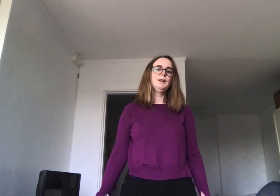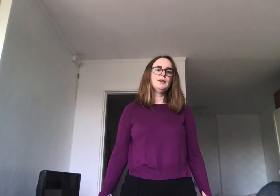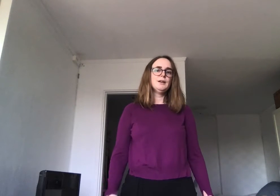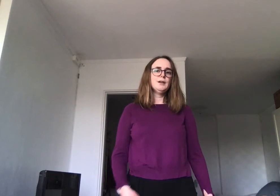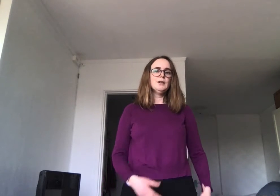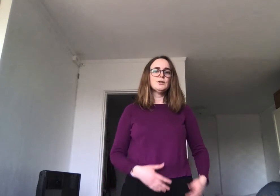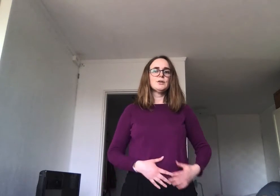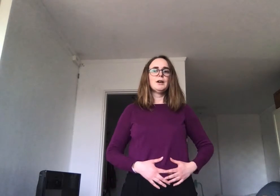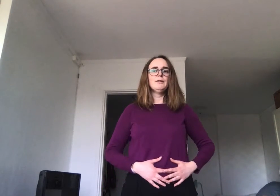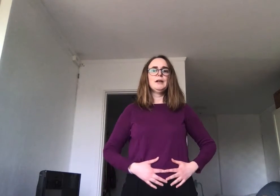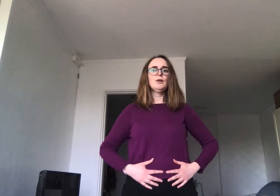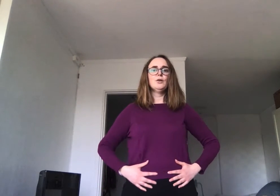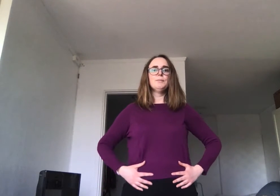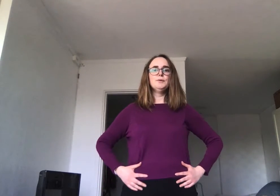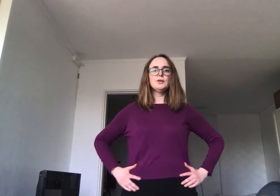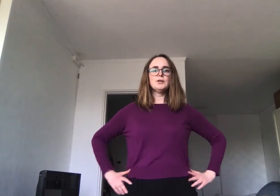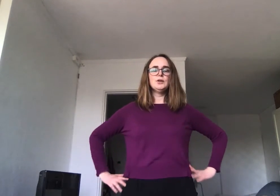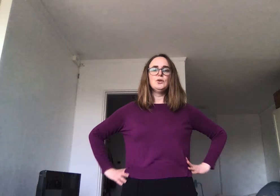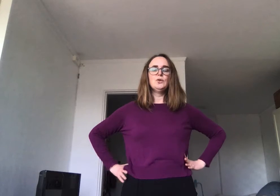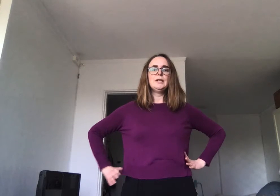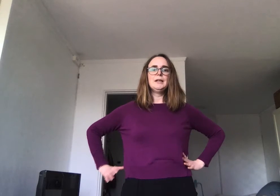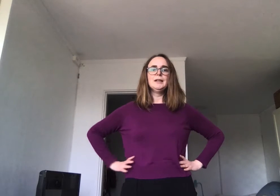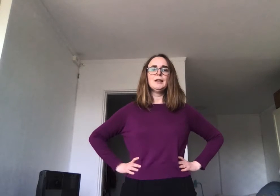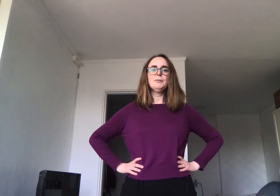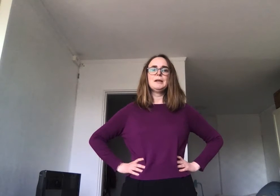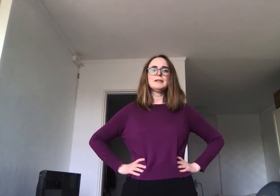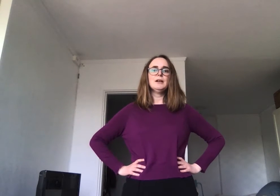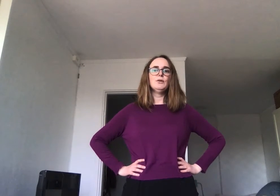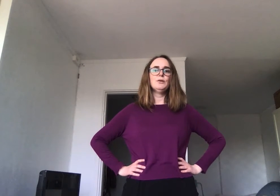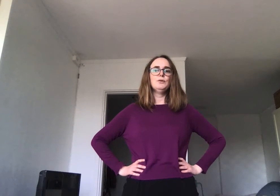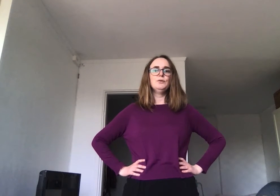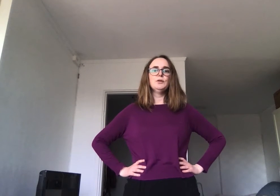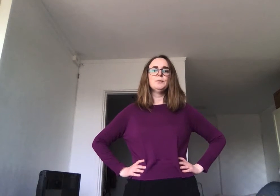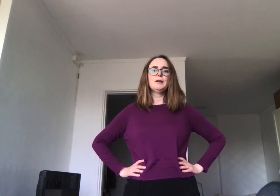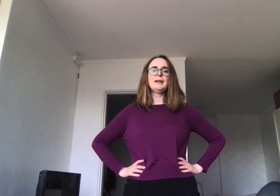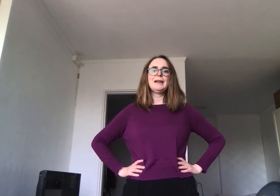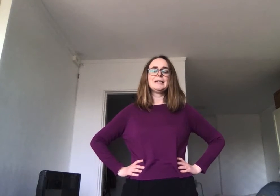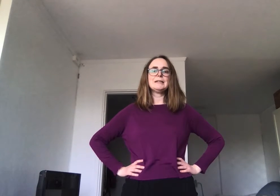Så tar vi og puster inn gjennom nesa og ut på en S.